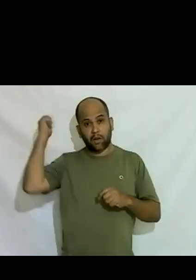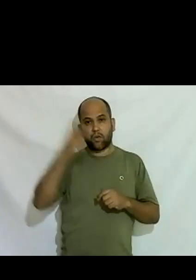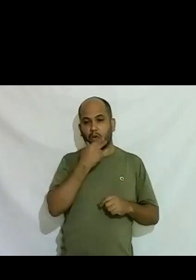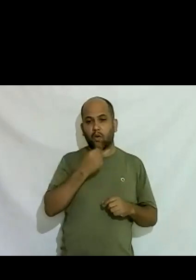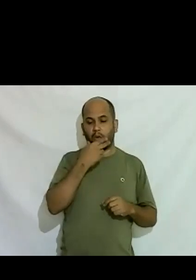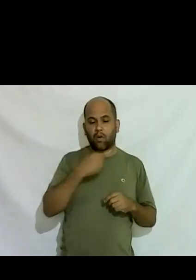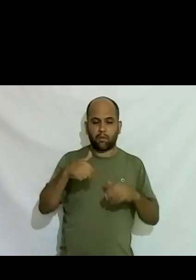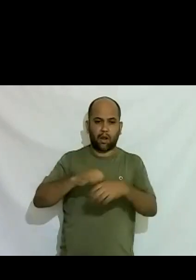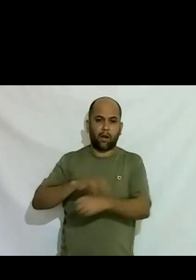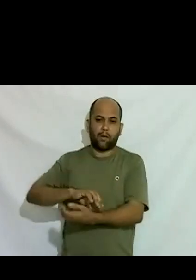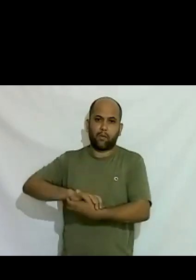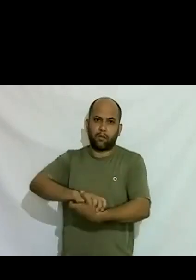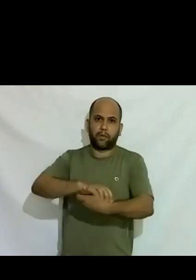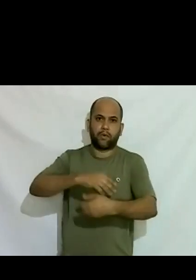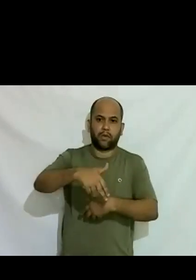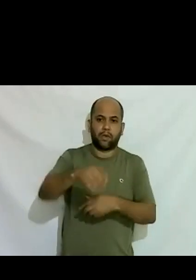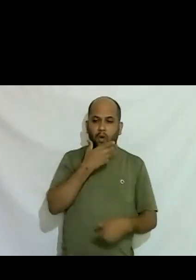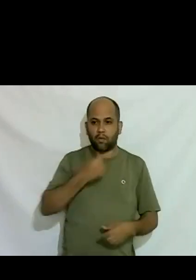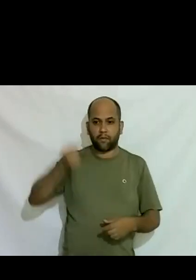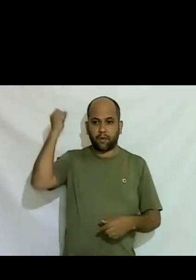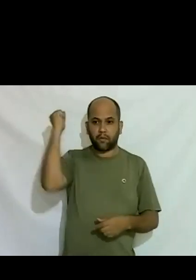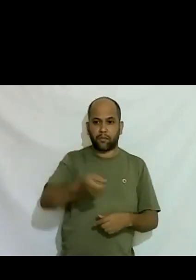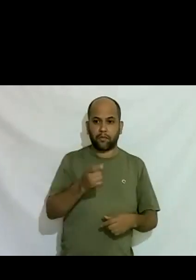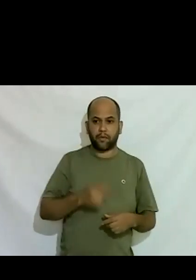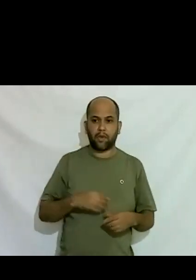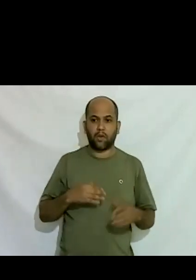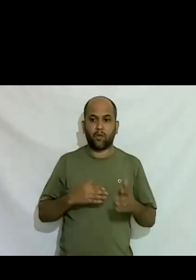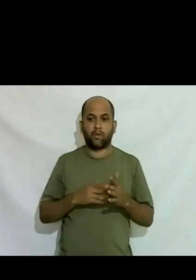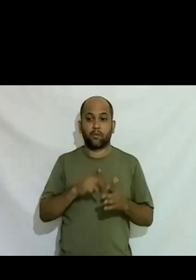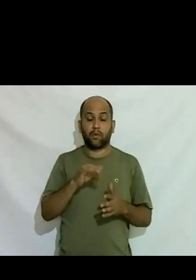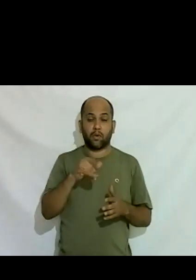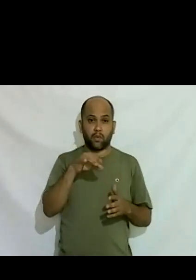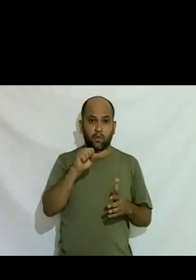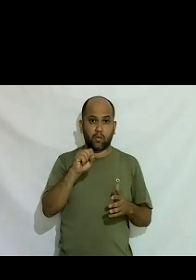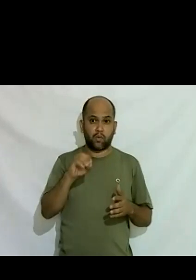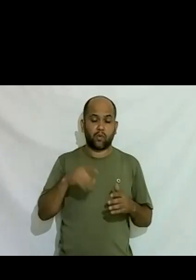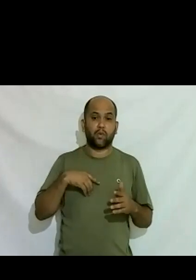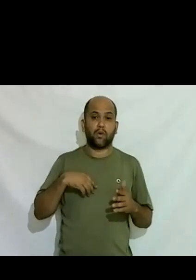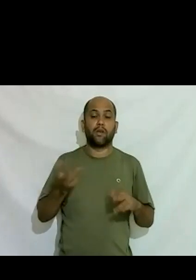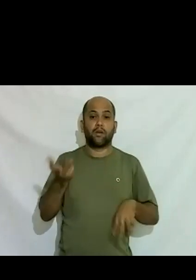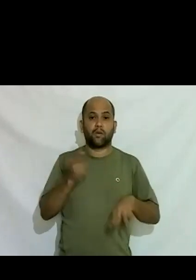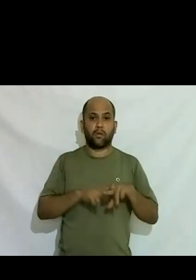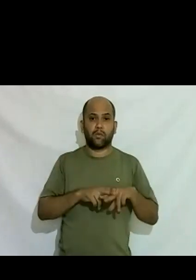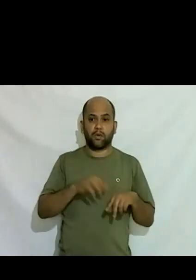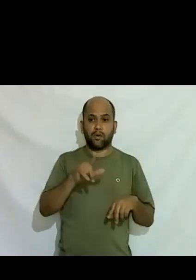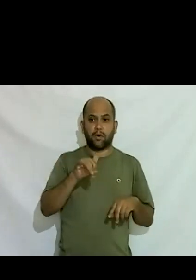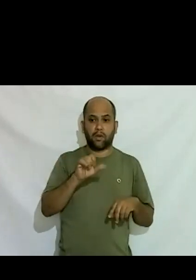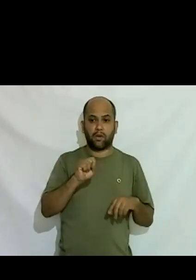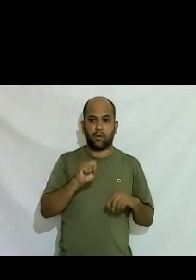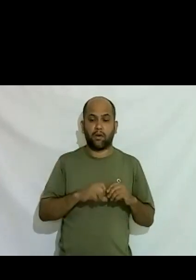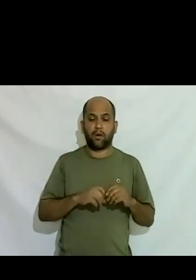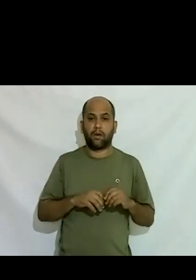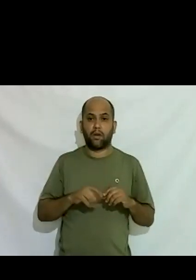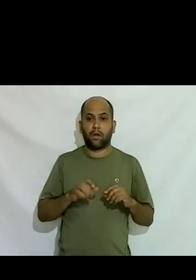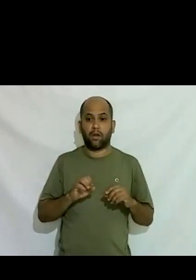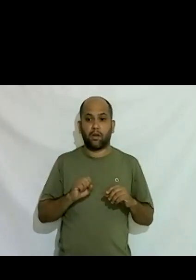o crime foi julgado agora o último recurso agora recentemente para condenação do réu mas tinha